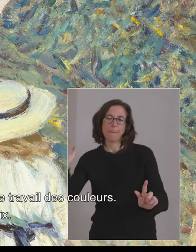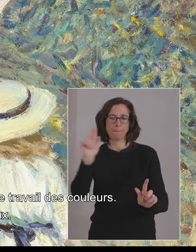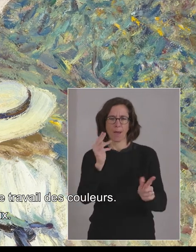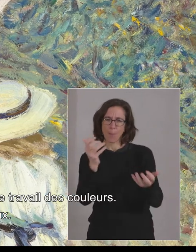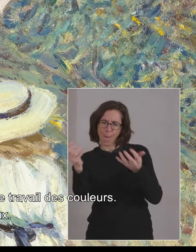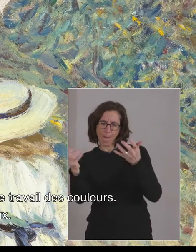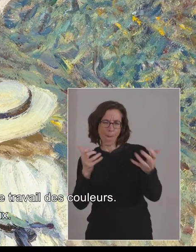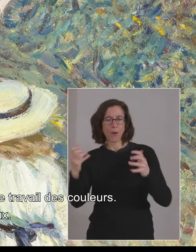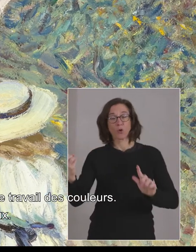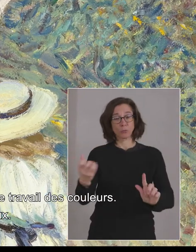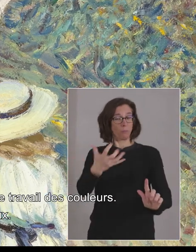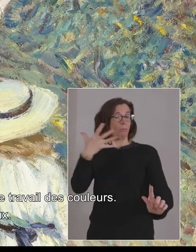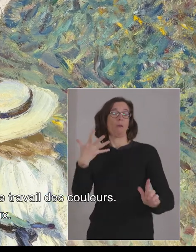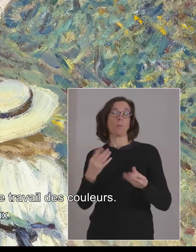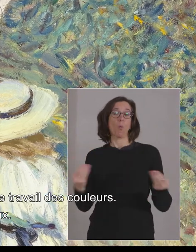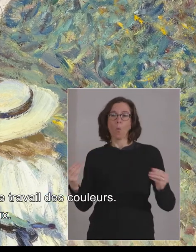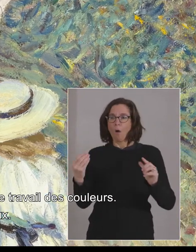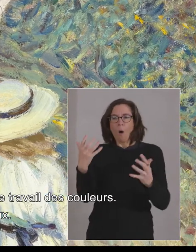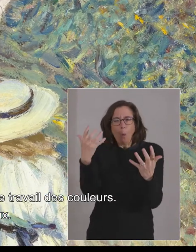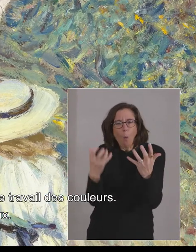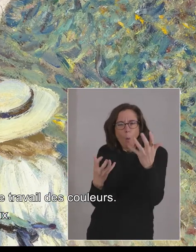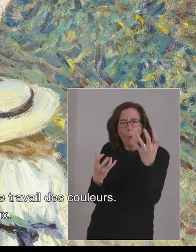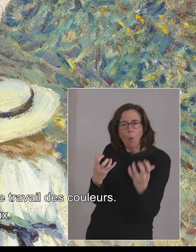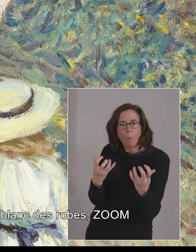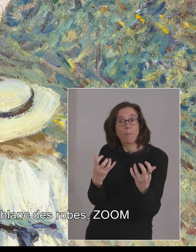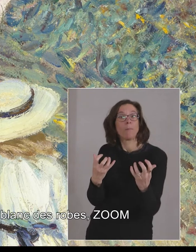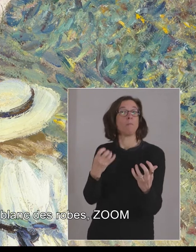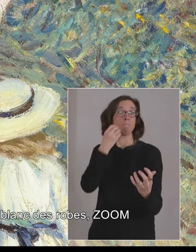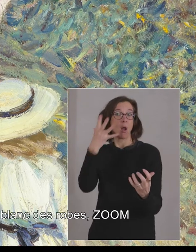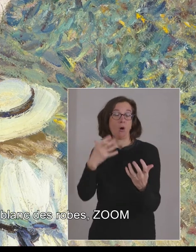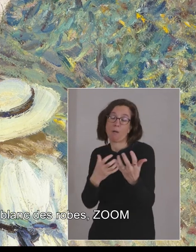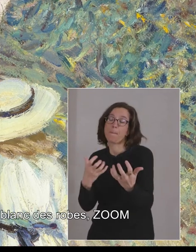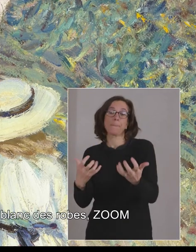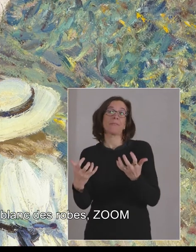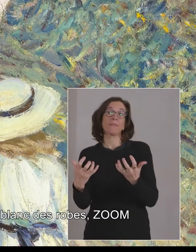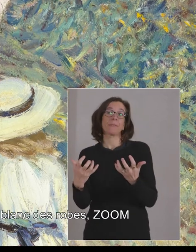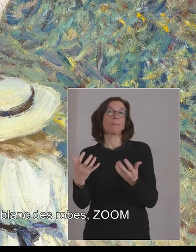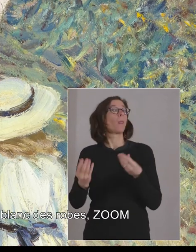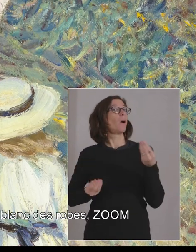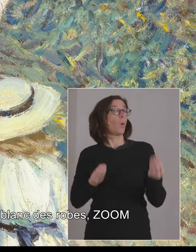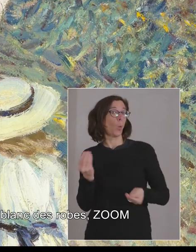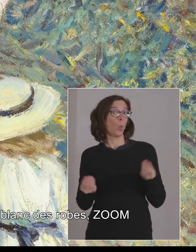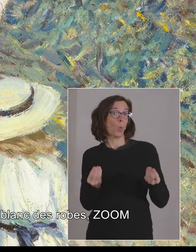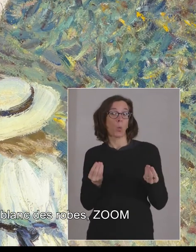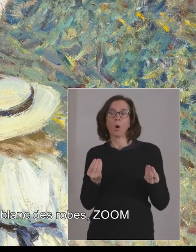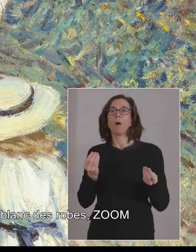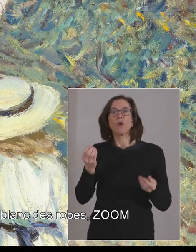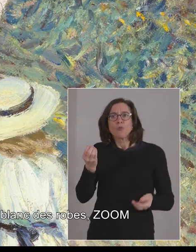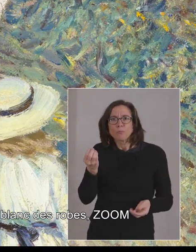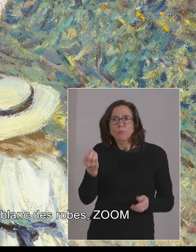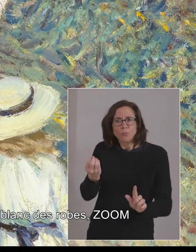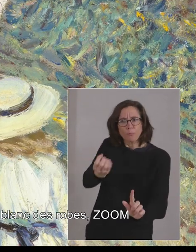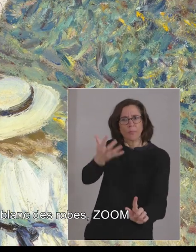voir que les ombres accentuent le blanc des vêtements ou que la lumière éclaire les joues des